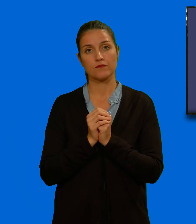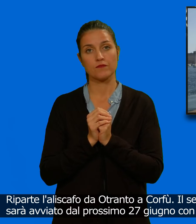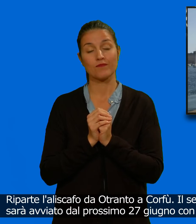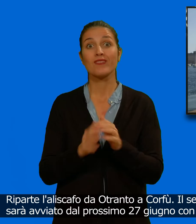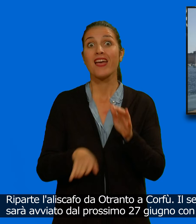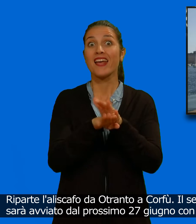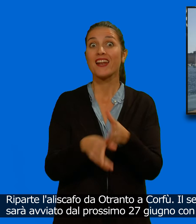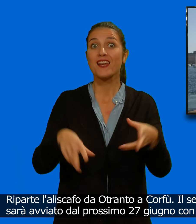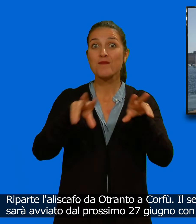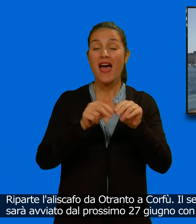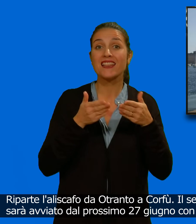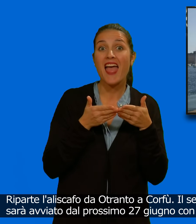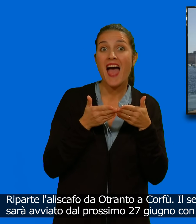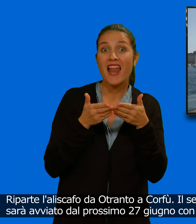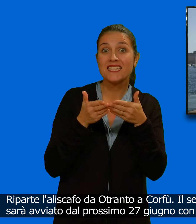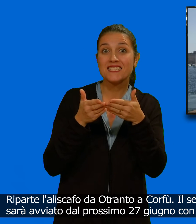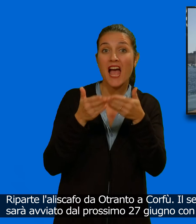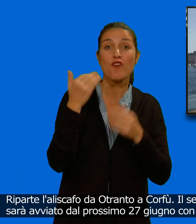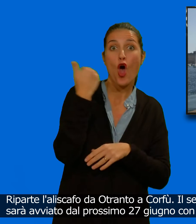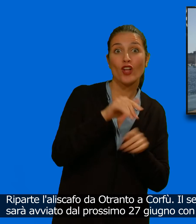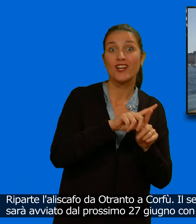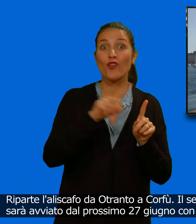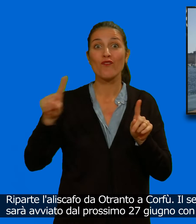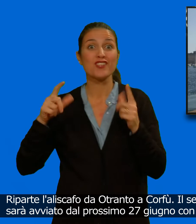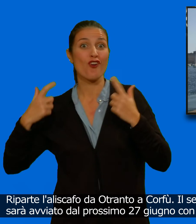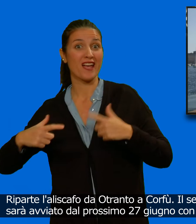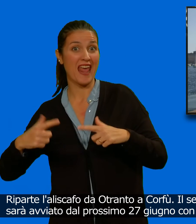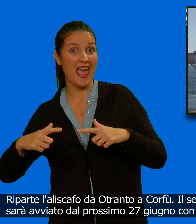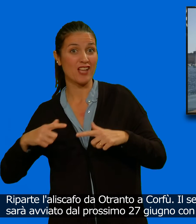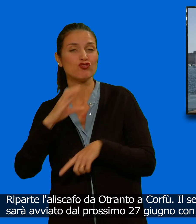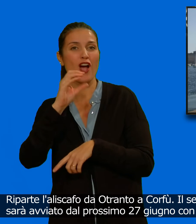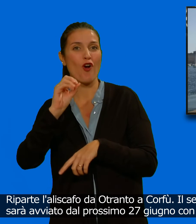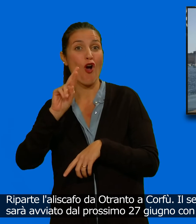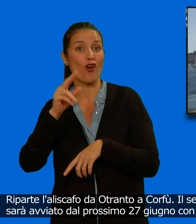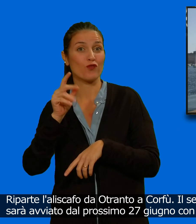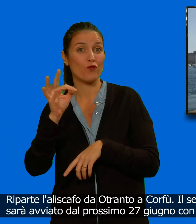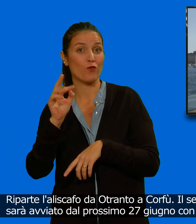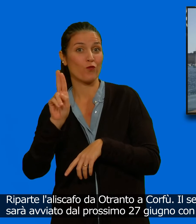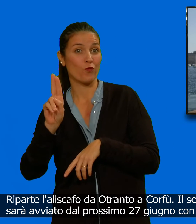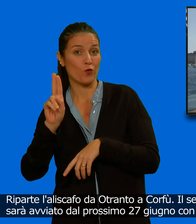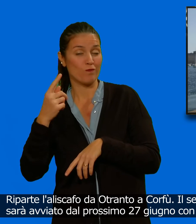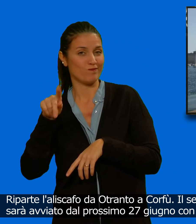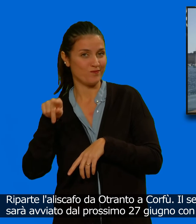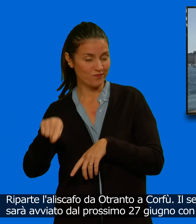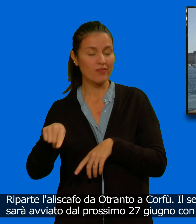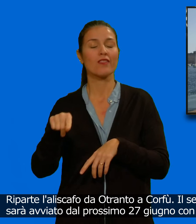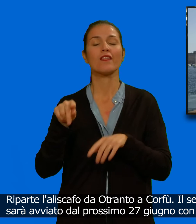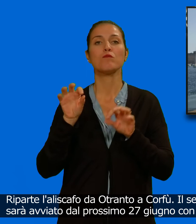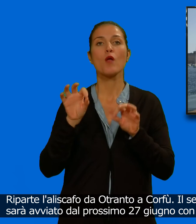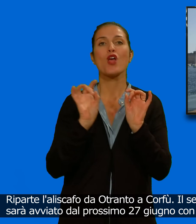Riparte l'aliscafo da Otranto a Corfu. Il servizio della Liberty Lines sarà